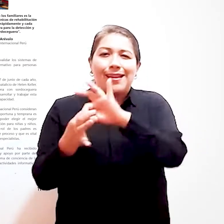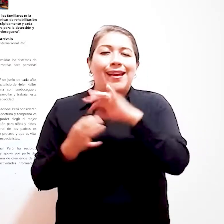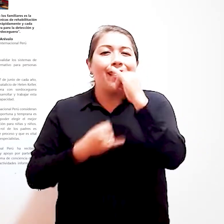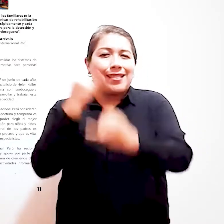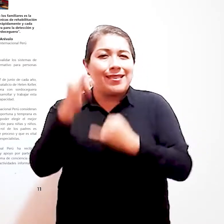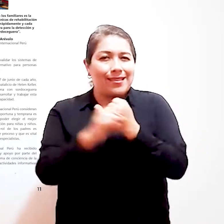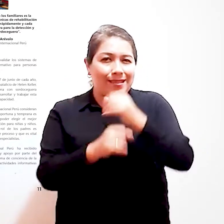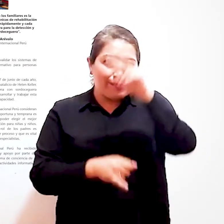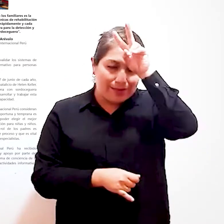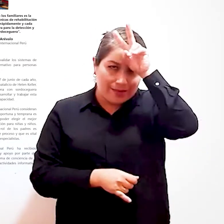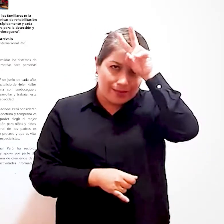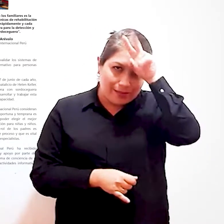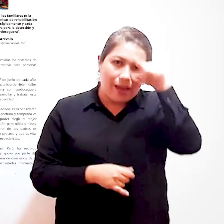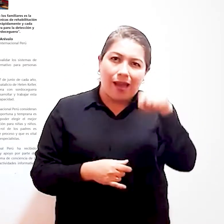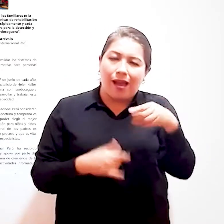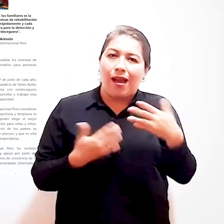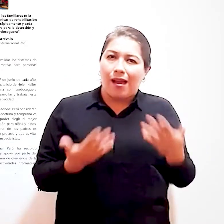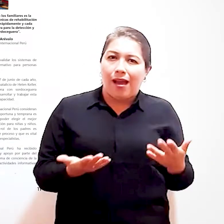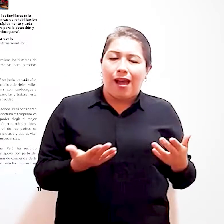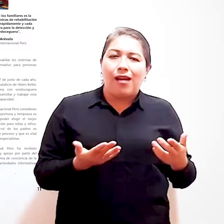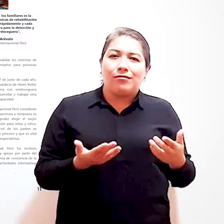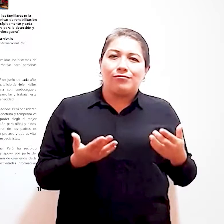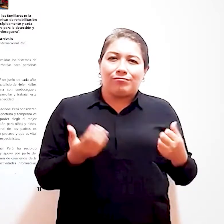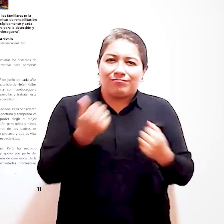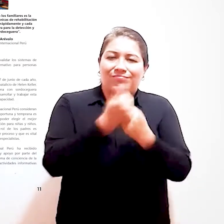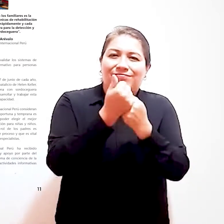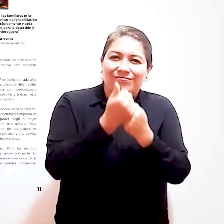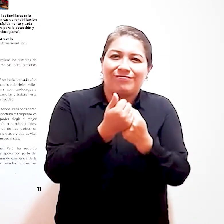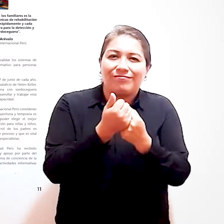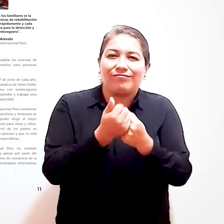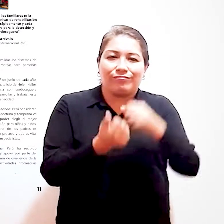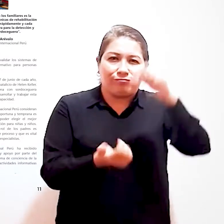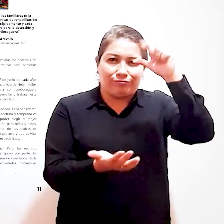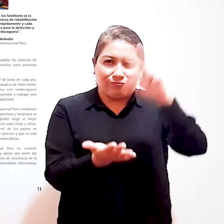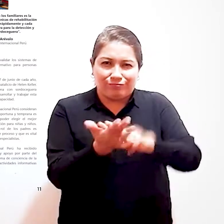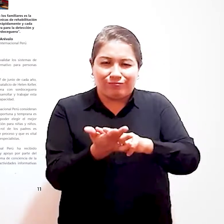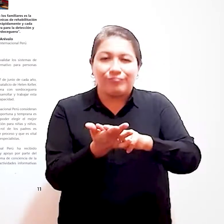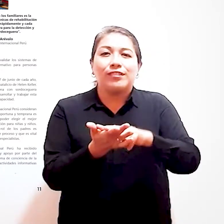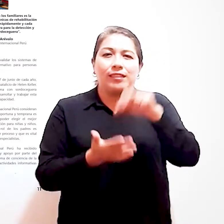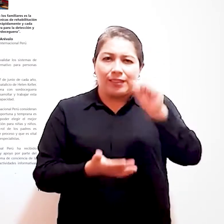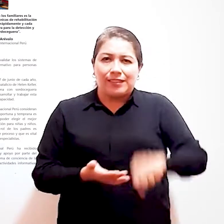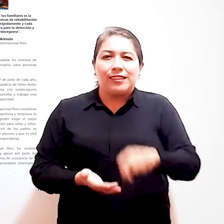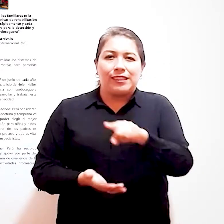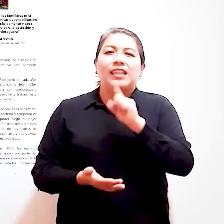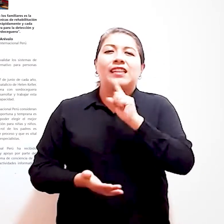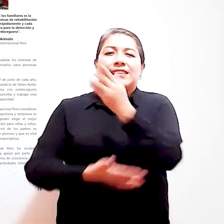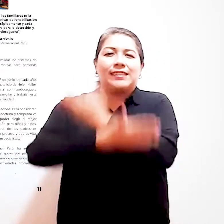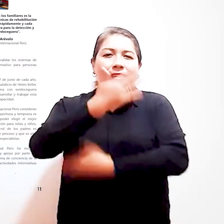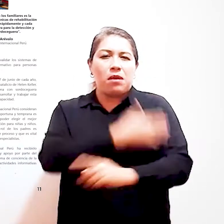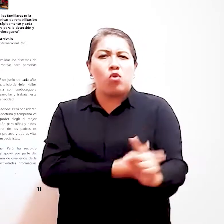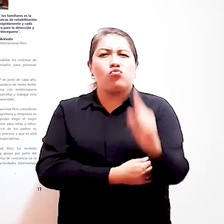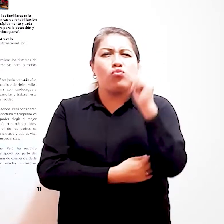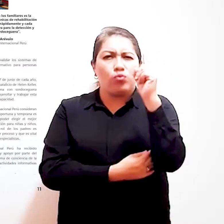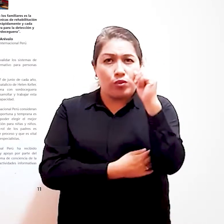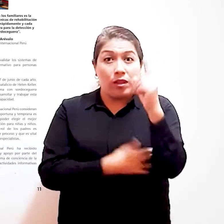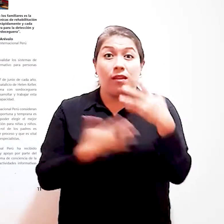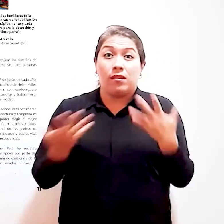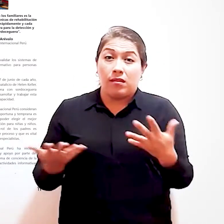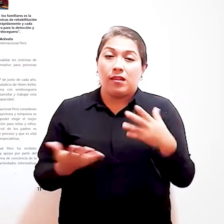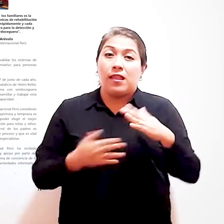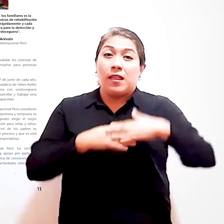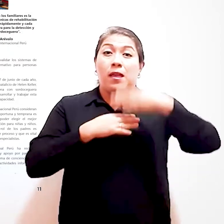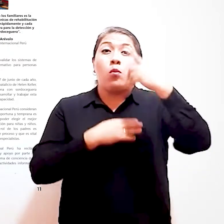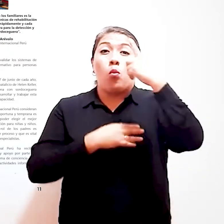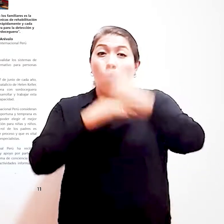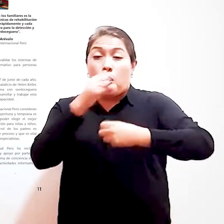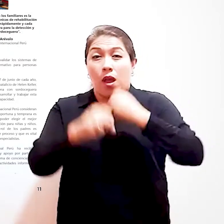Cencia Internacional Perú ha contribuido al reconocimiento legal de la sordo ceguera en el 2010 como discapacidad única